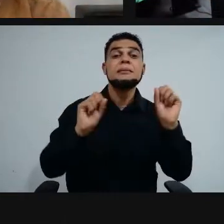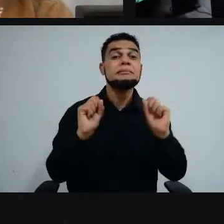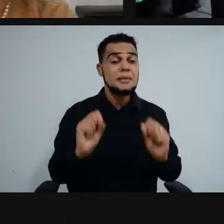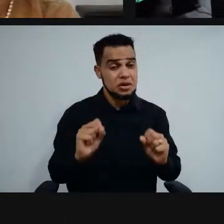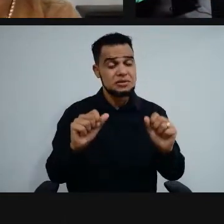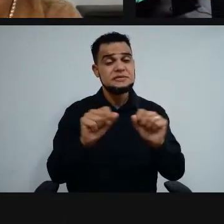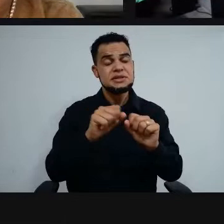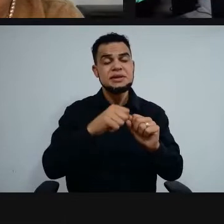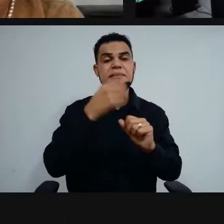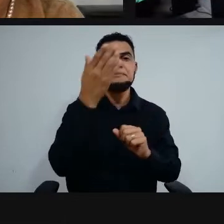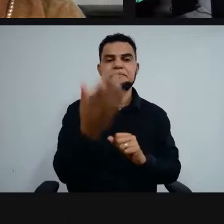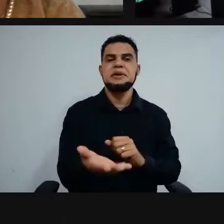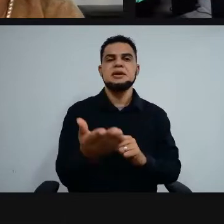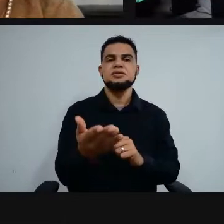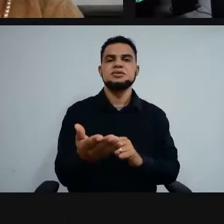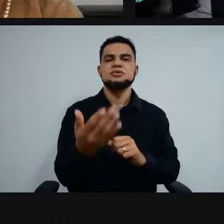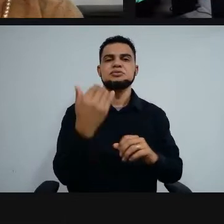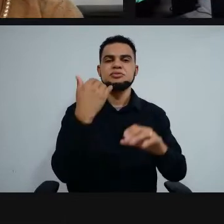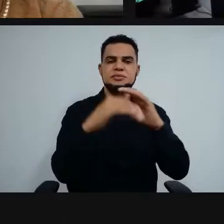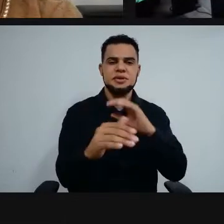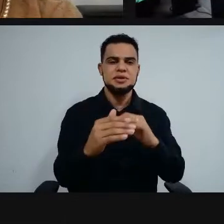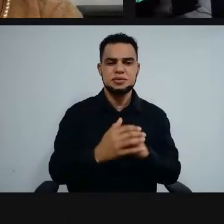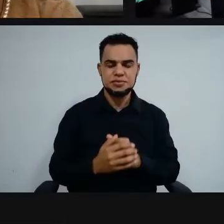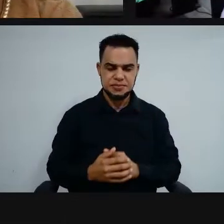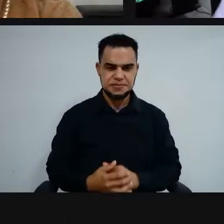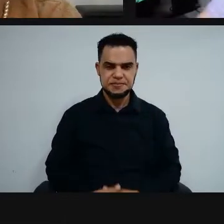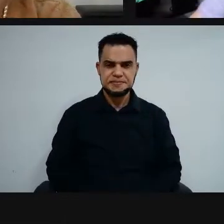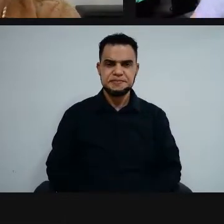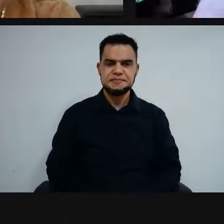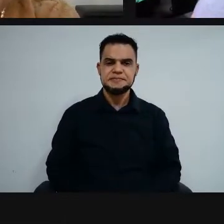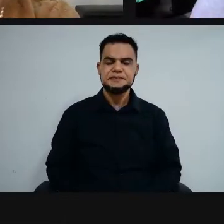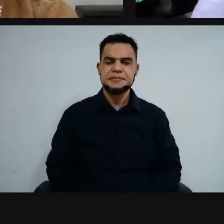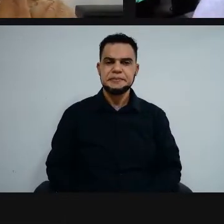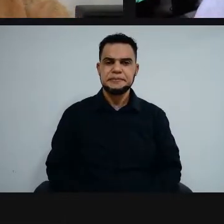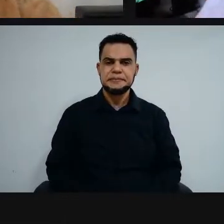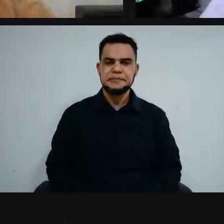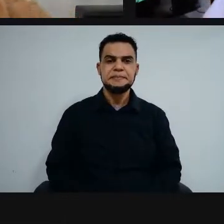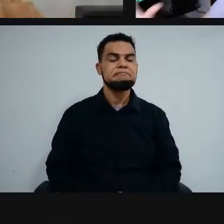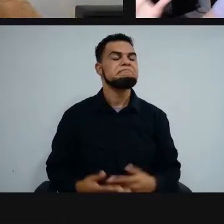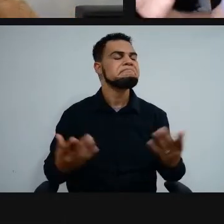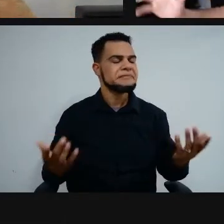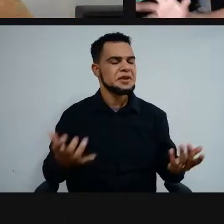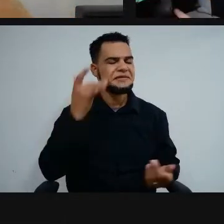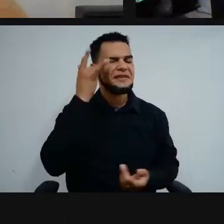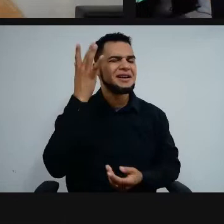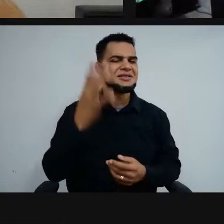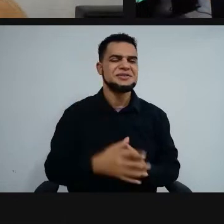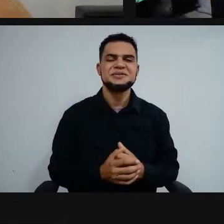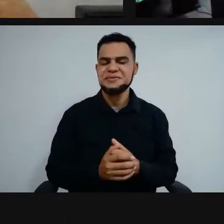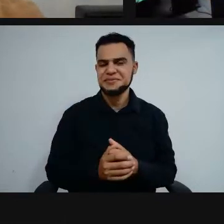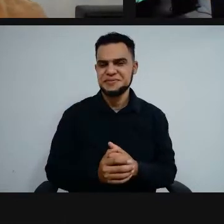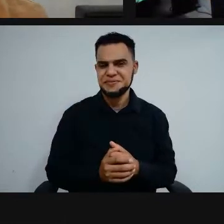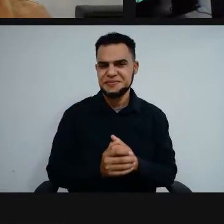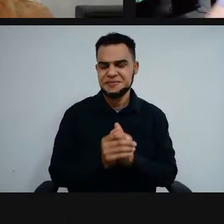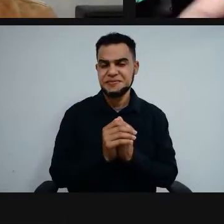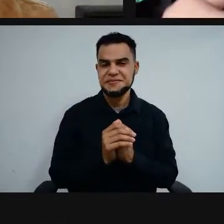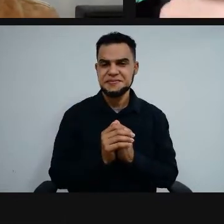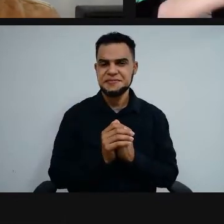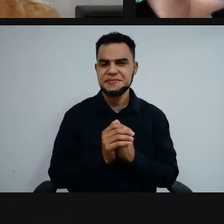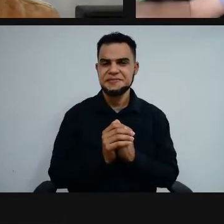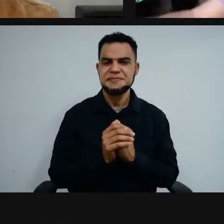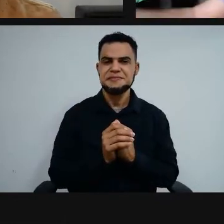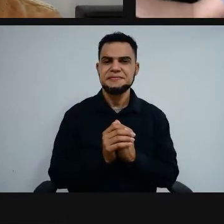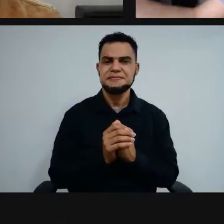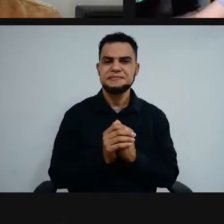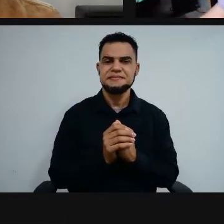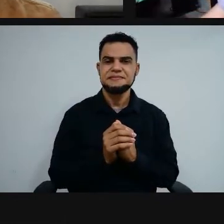alteração que ela é feita. Via e via. Ótimo. Então, mais outra coisa que está fácil. Tranquilo também. Sim.